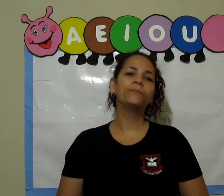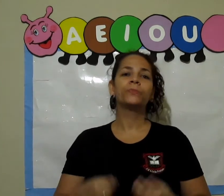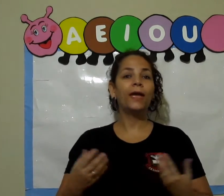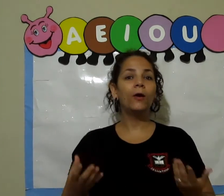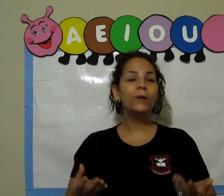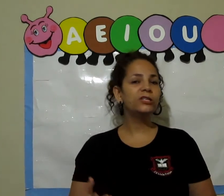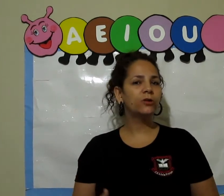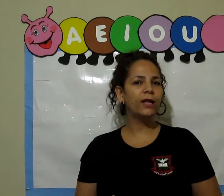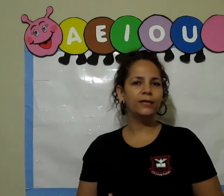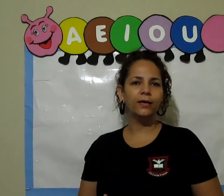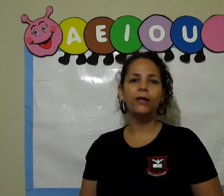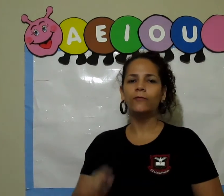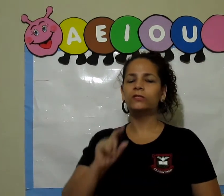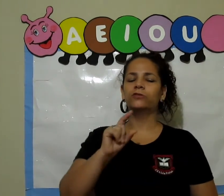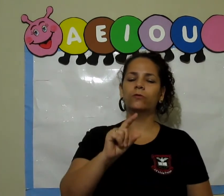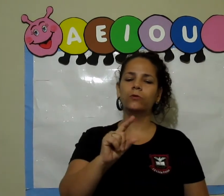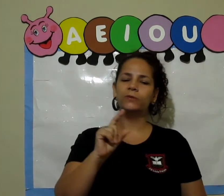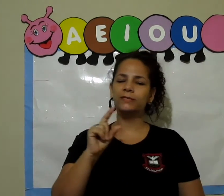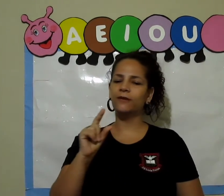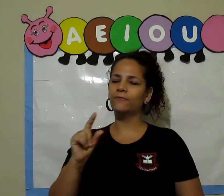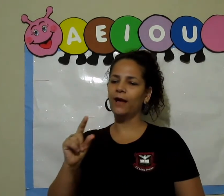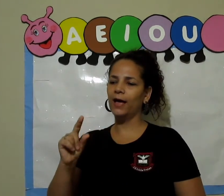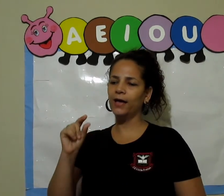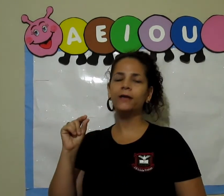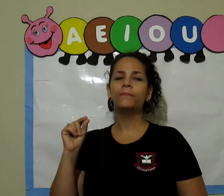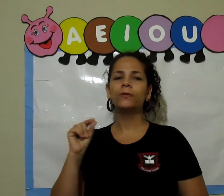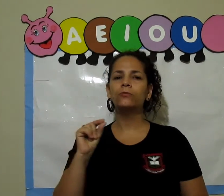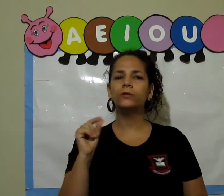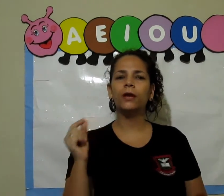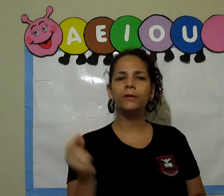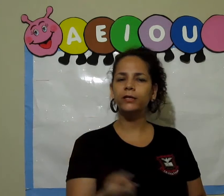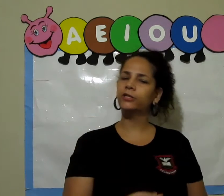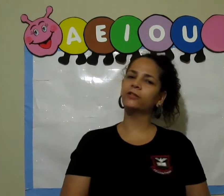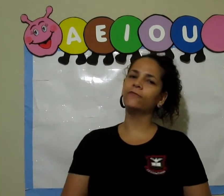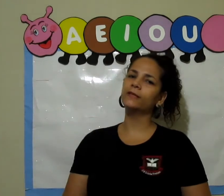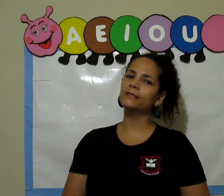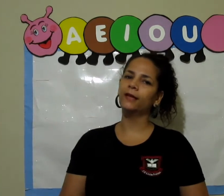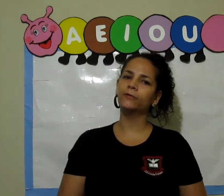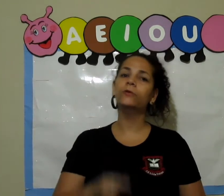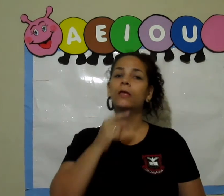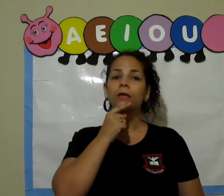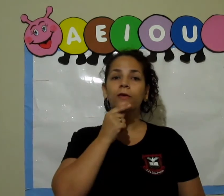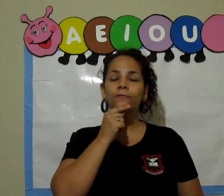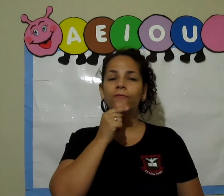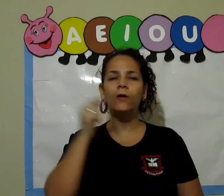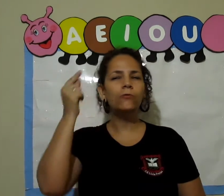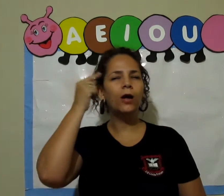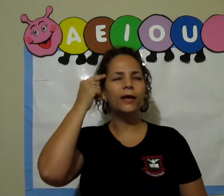É uma historinha. Vocês vão observar o que a menina está fazendo e vão, olha,